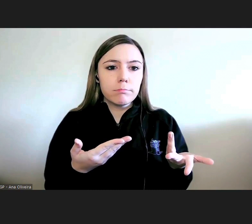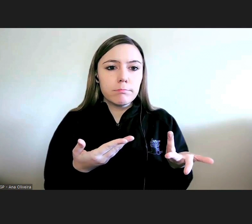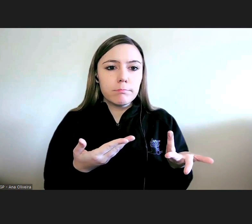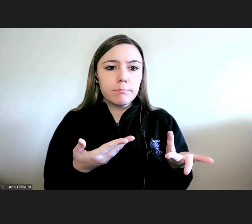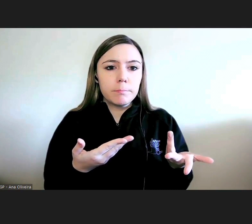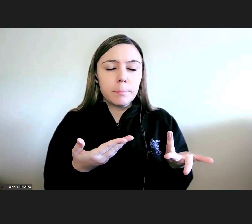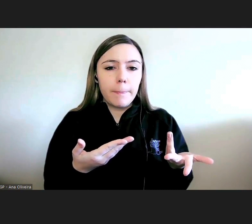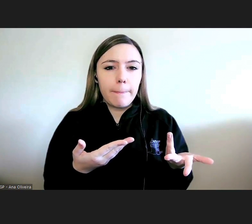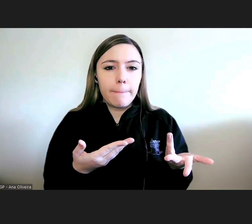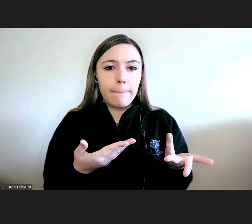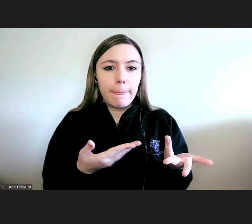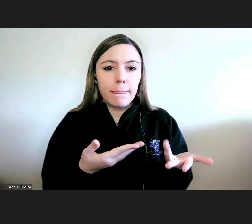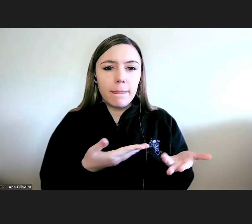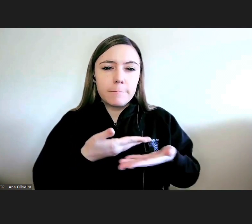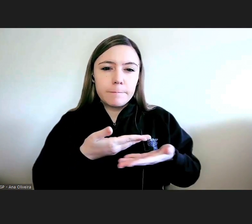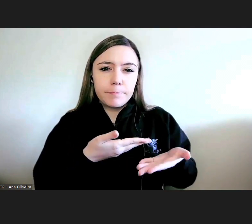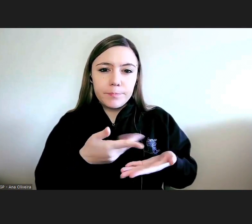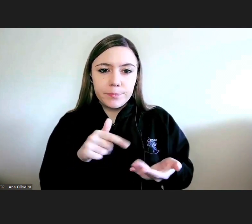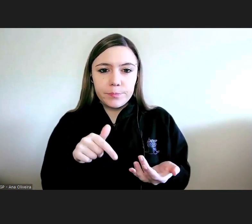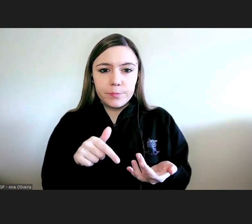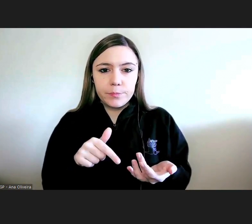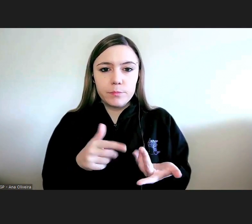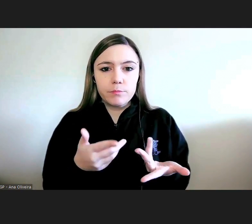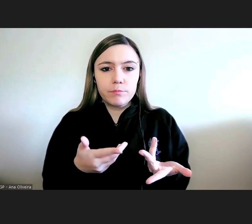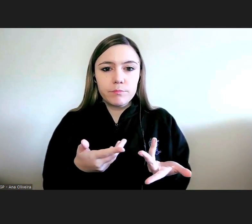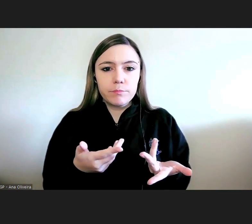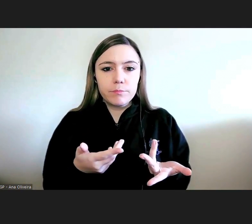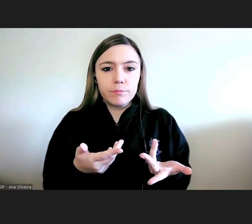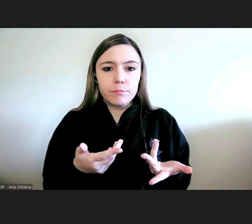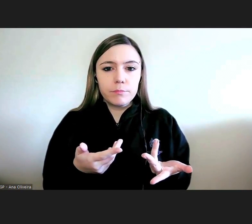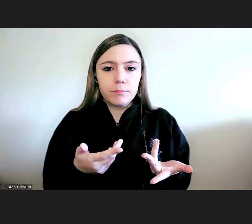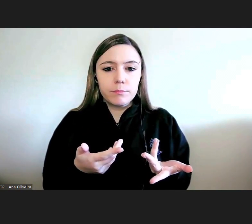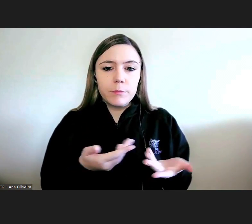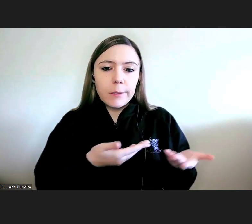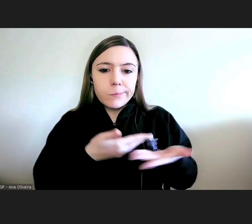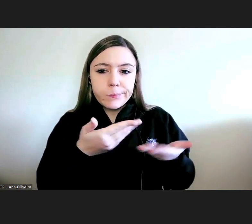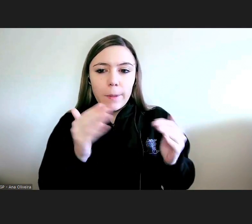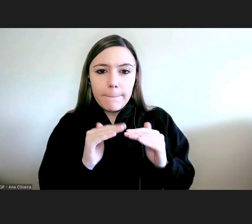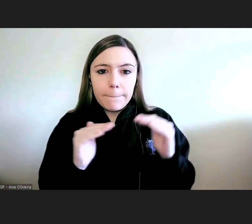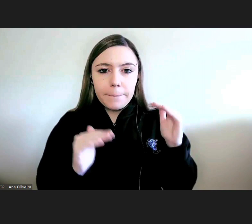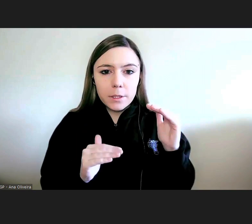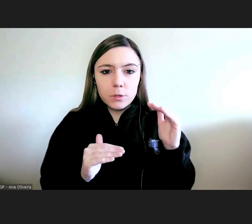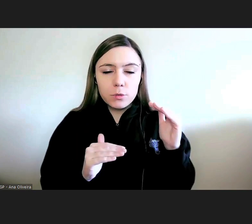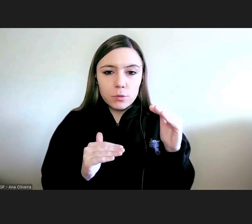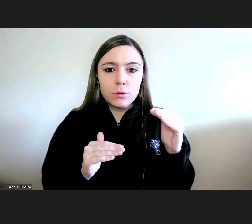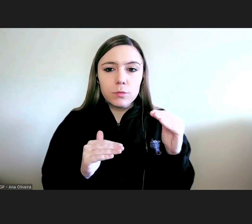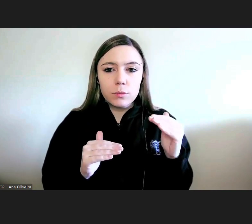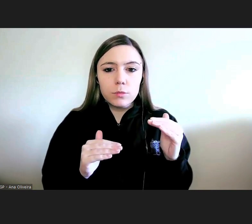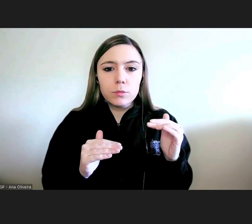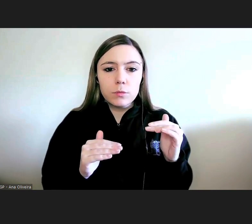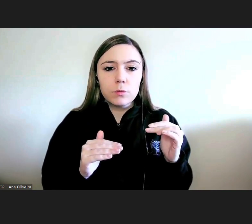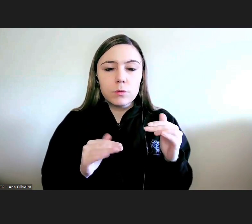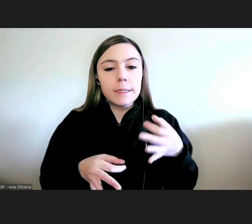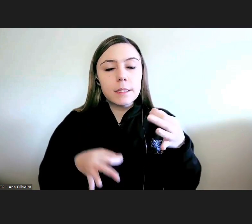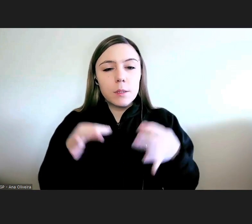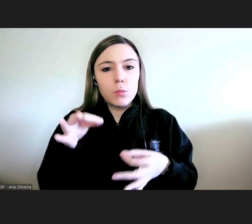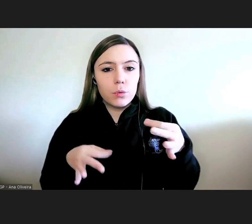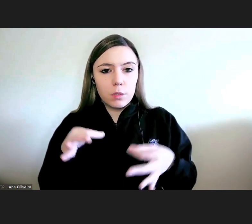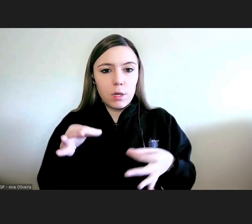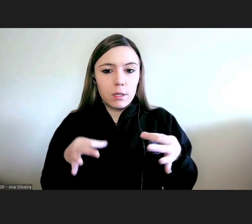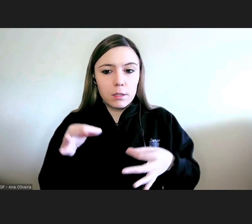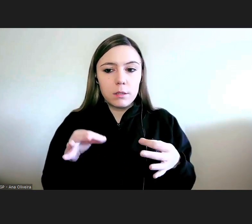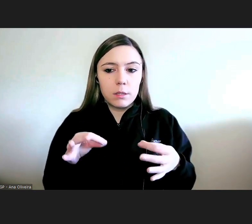menos enfim de menor articulação com os tribunais